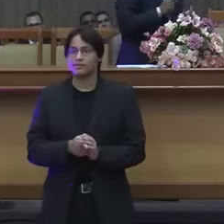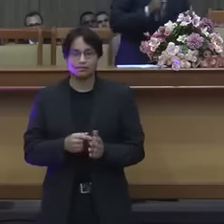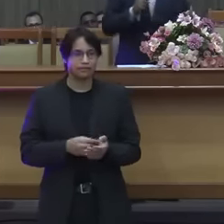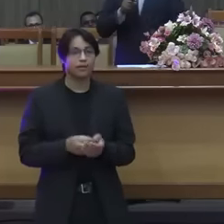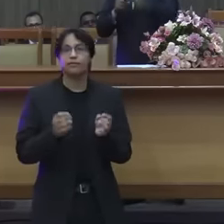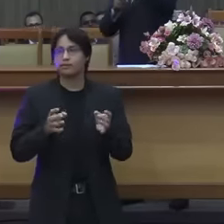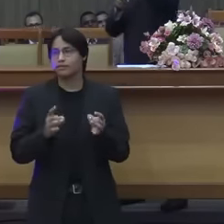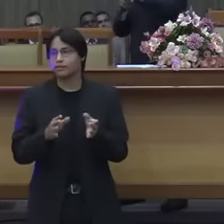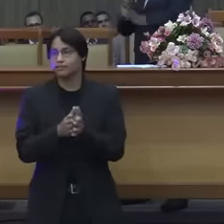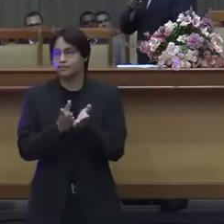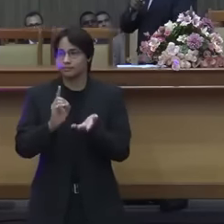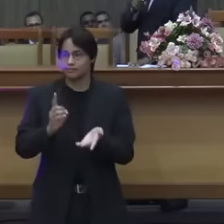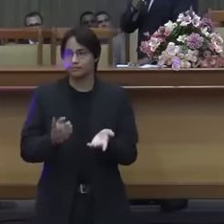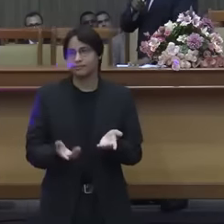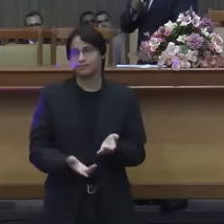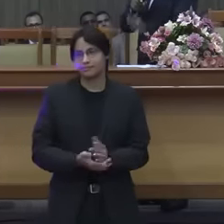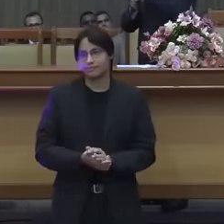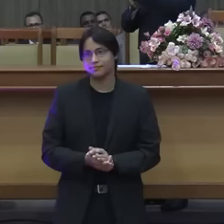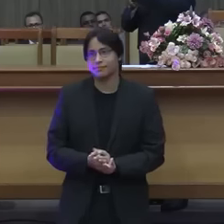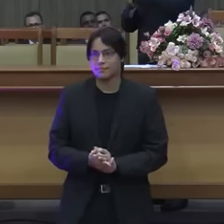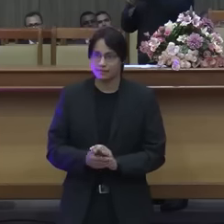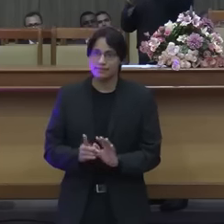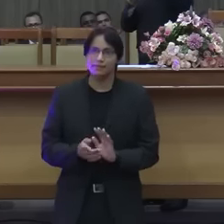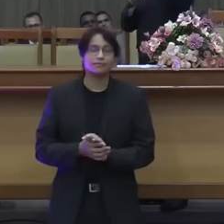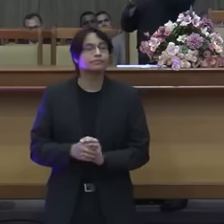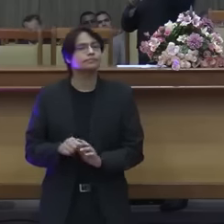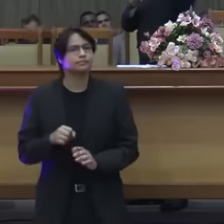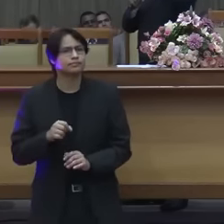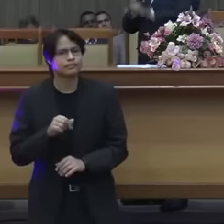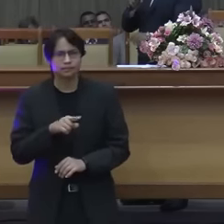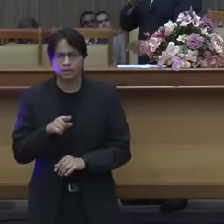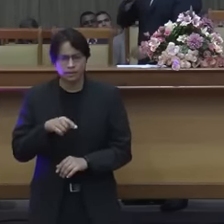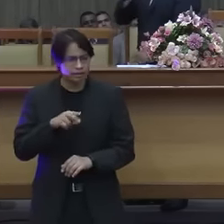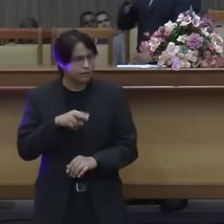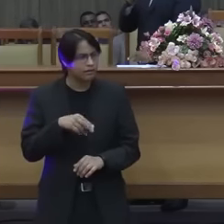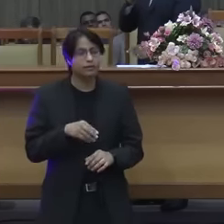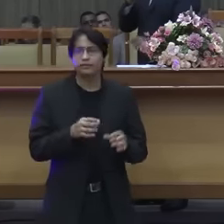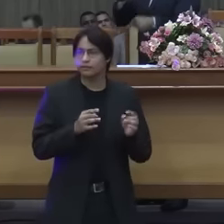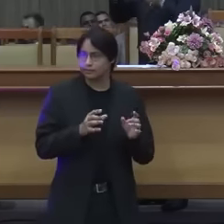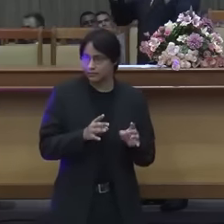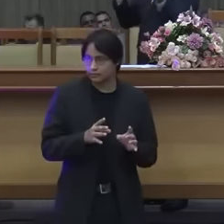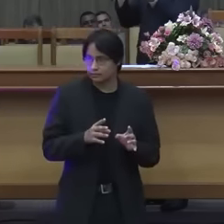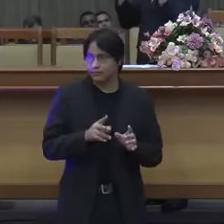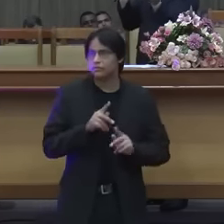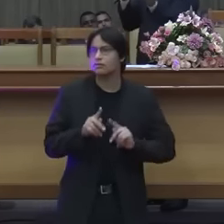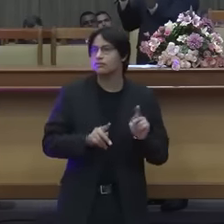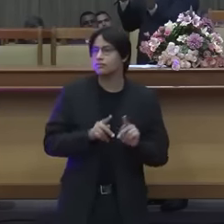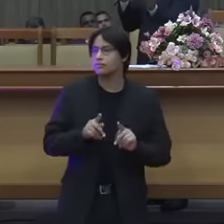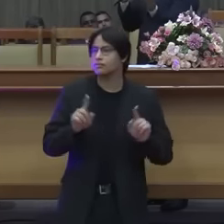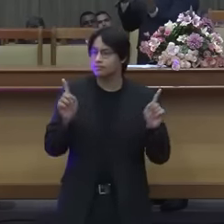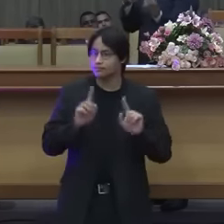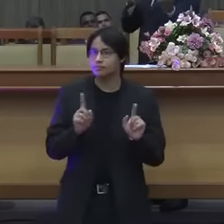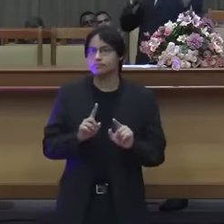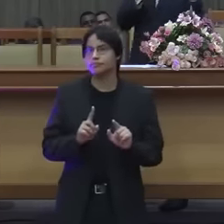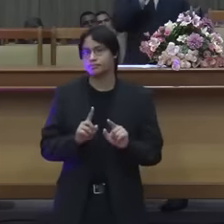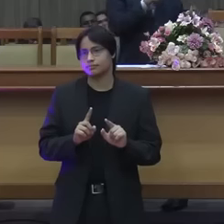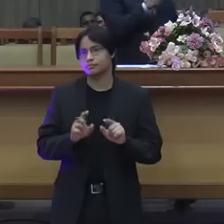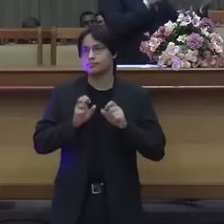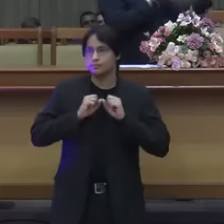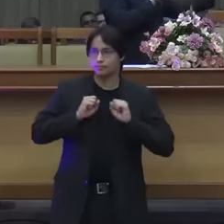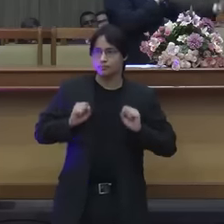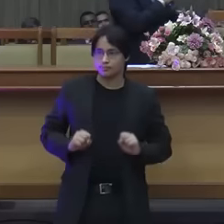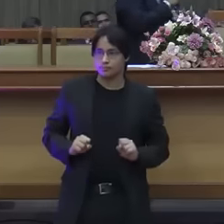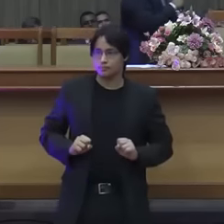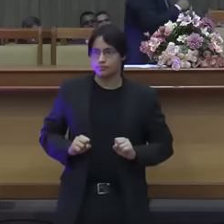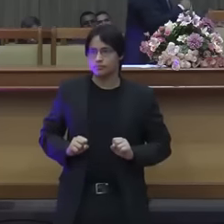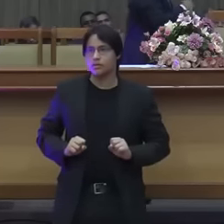eles estão vendendo é coisa de Deus lá quem estava fazendo negócio não era o povo não eram os sacerdotes a maioria